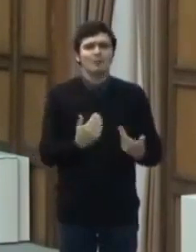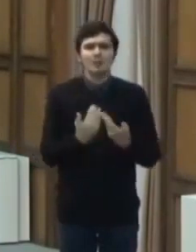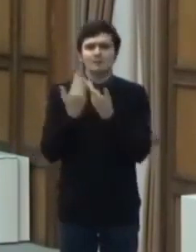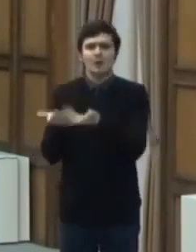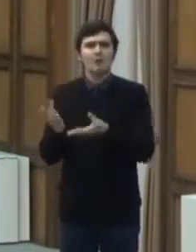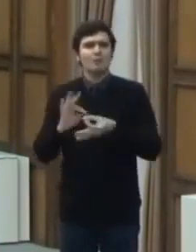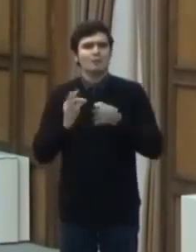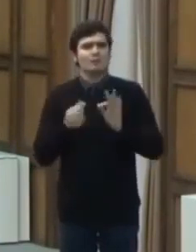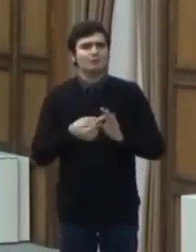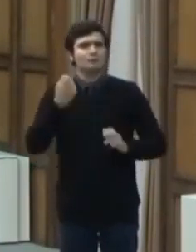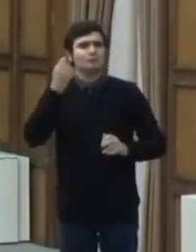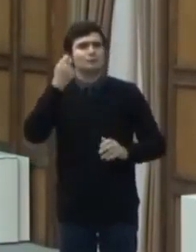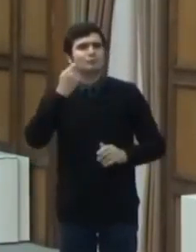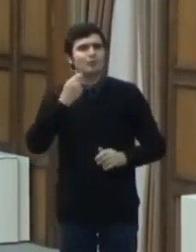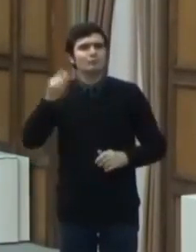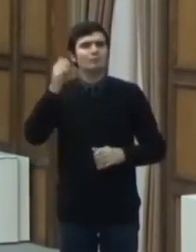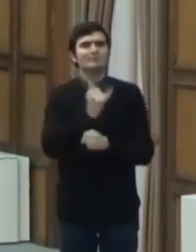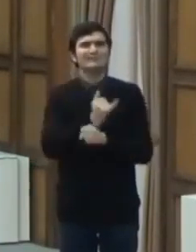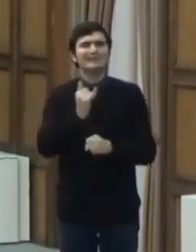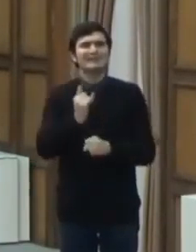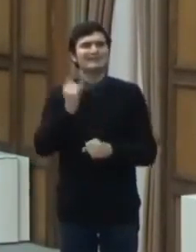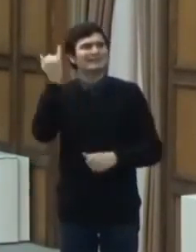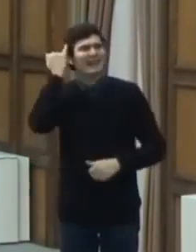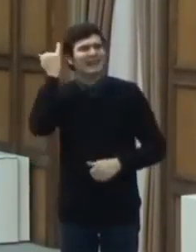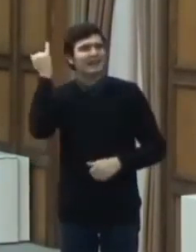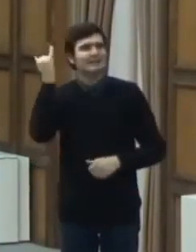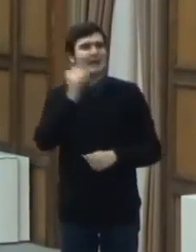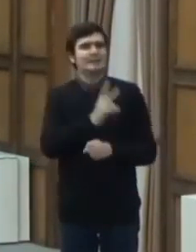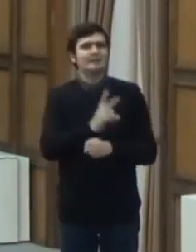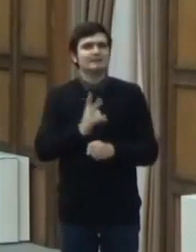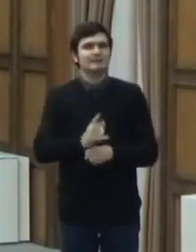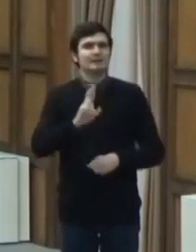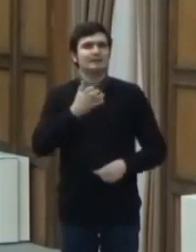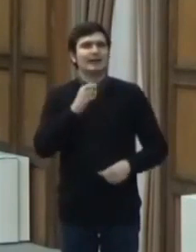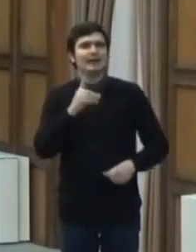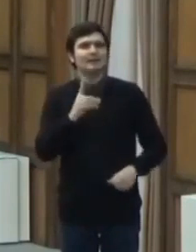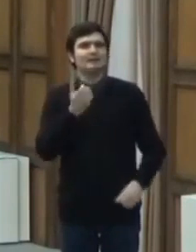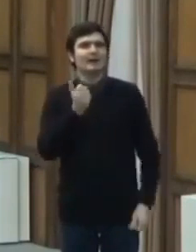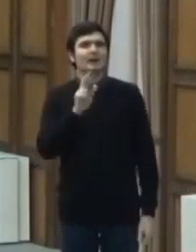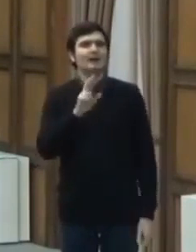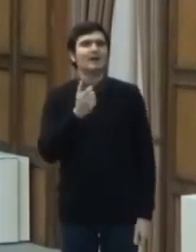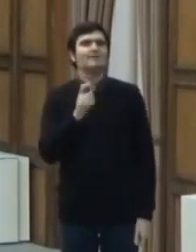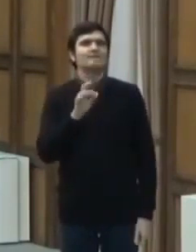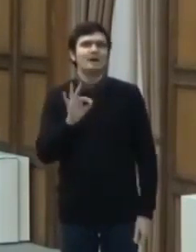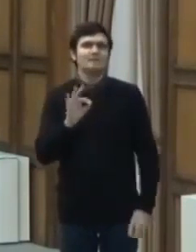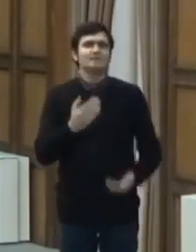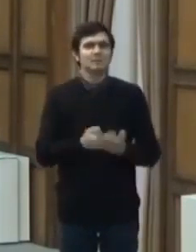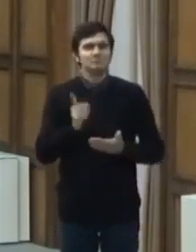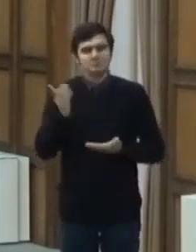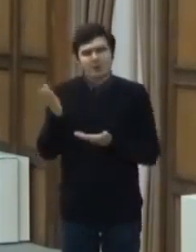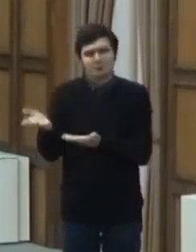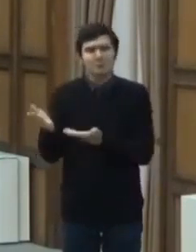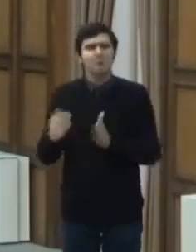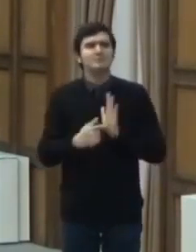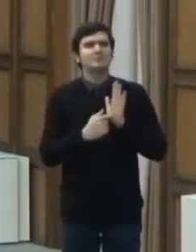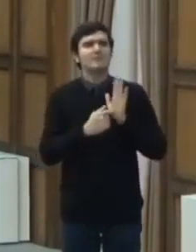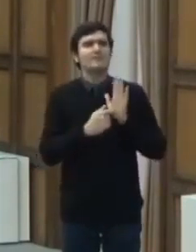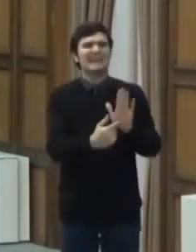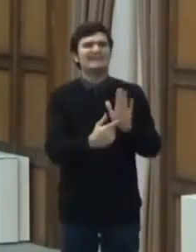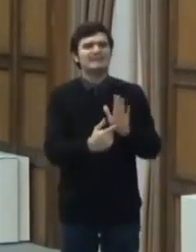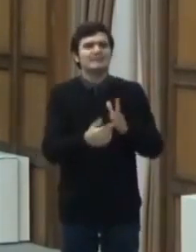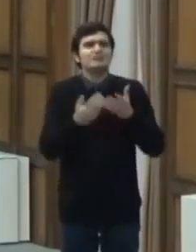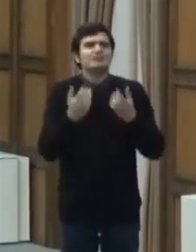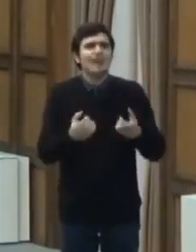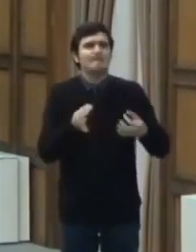Secretar de Stat, Raed Arafat, să vă prezinte măsuri din deciziile